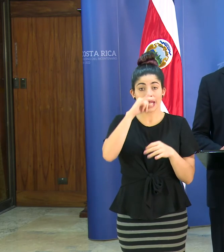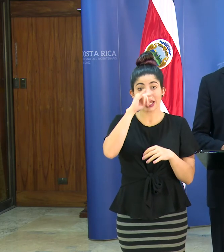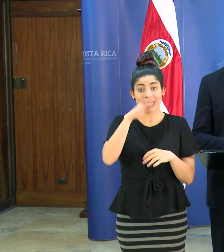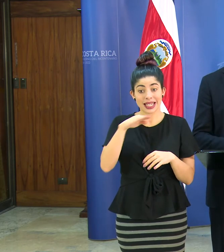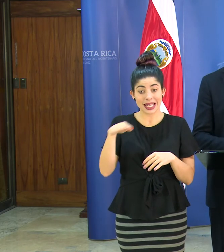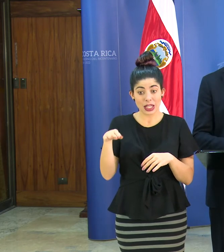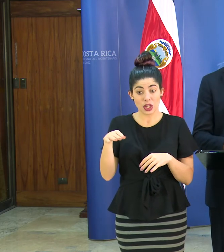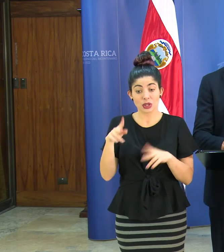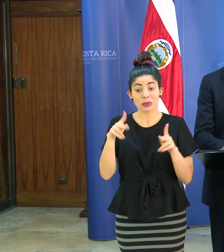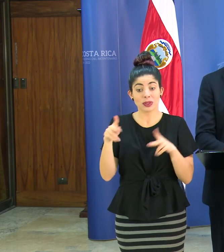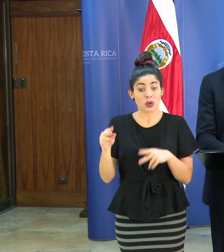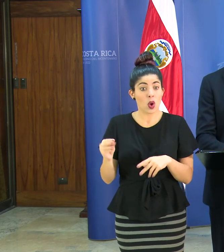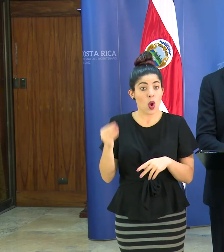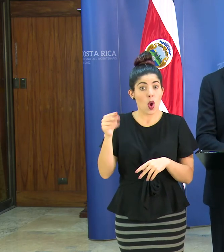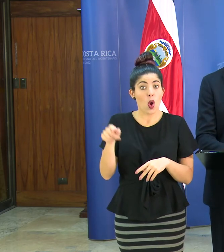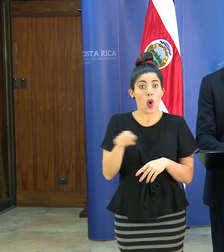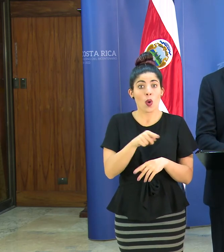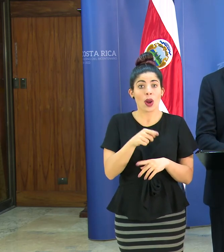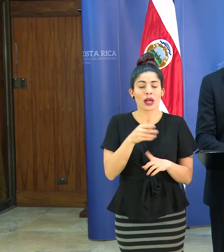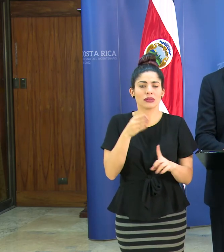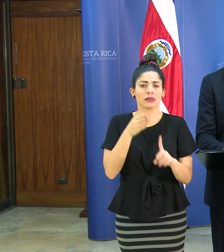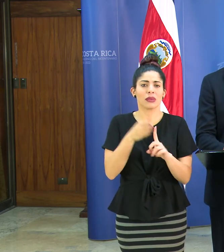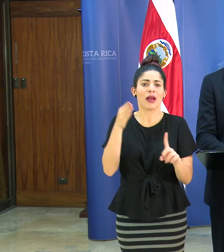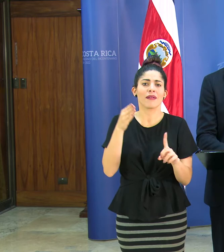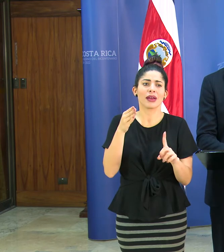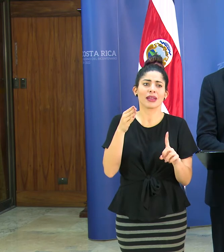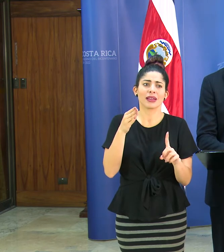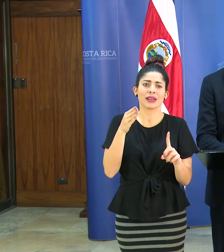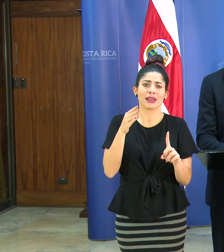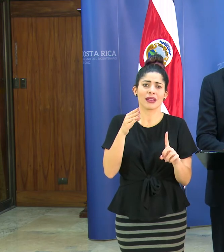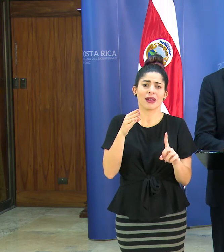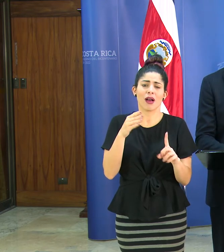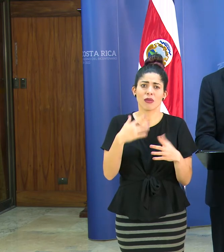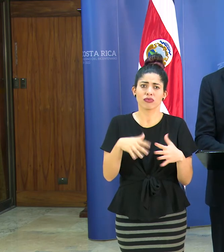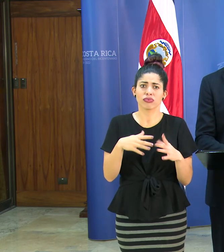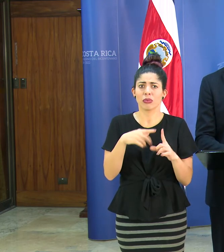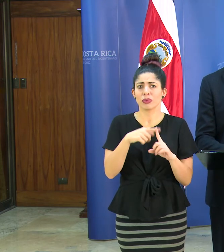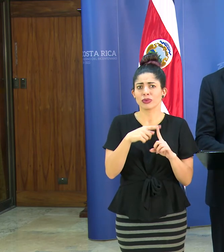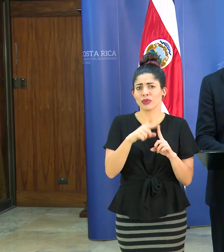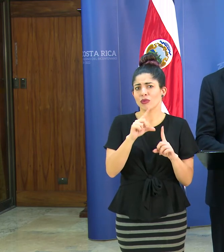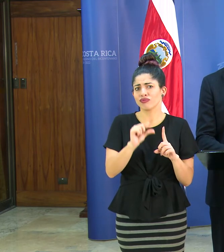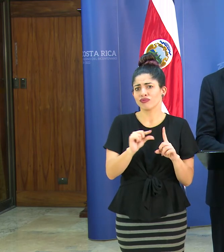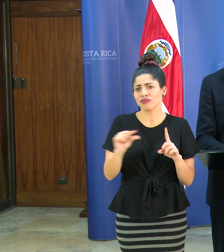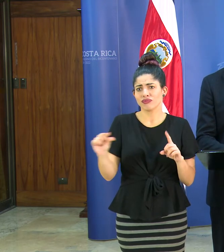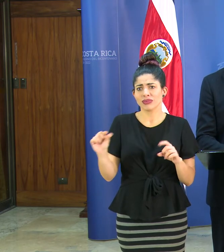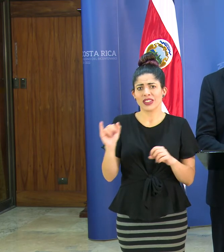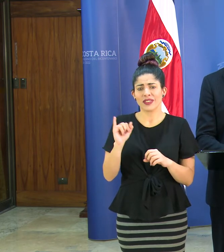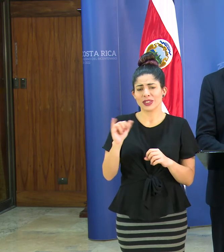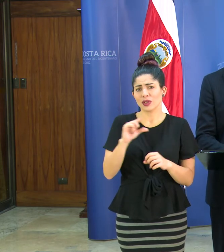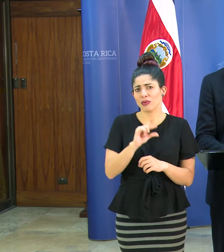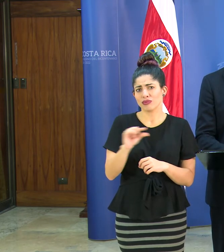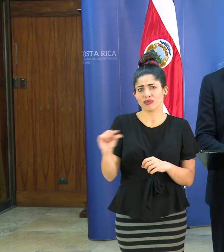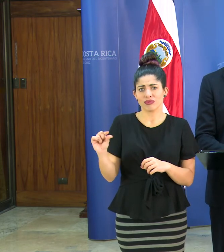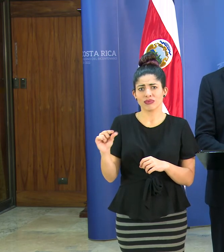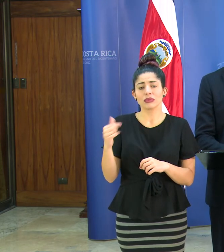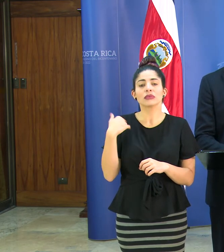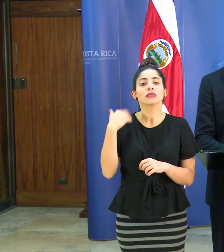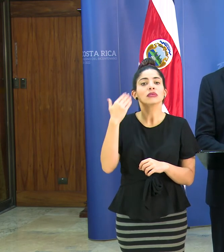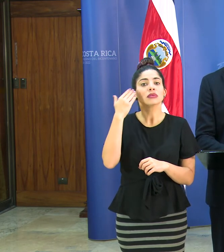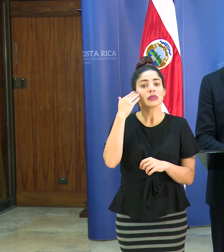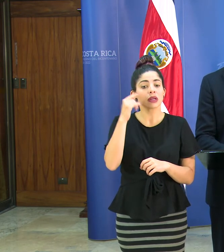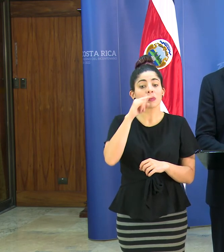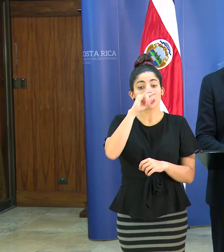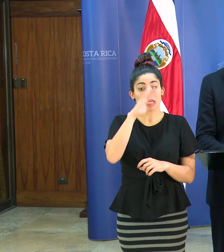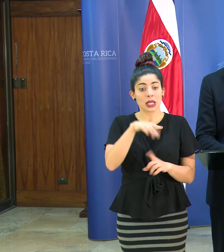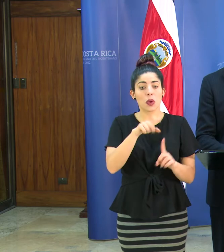en general y personas más jóvenes tienen una afectación bastante favorable en términos de la infección si sabemos eventualmente que